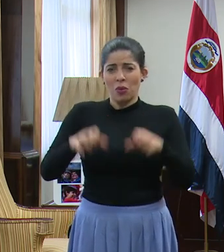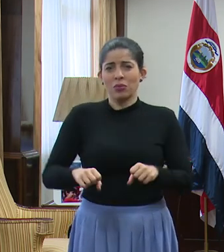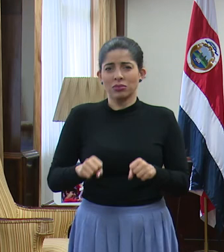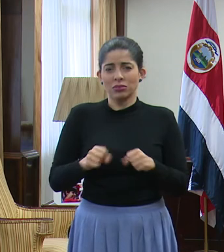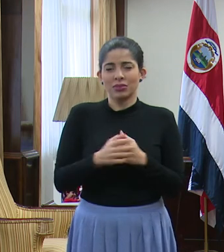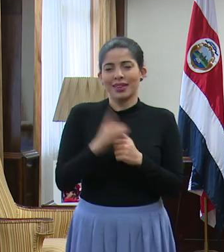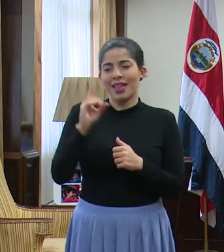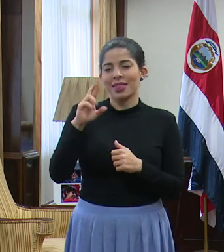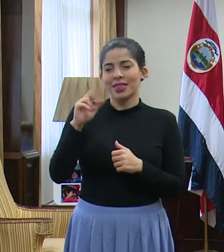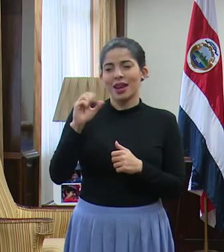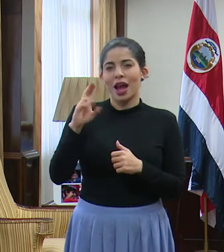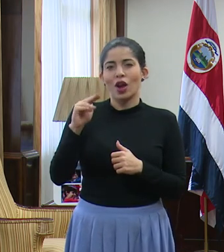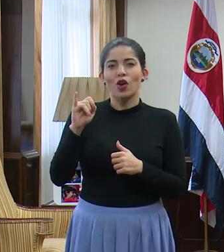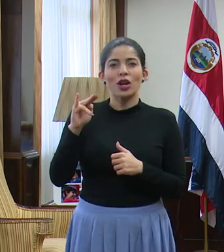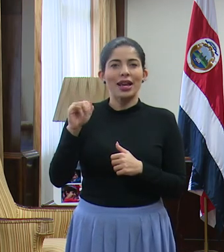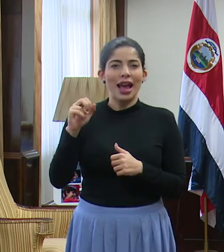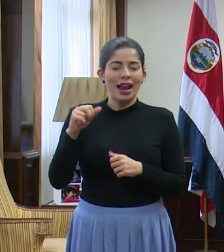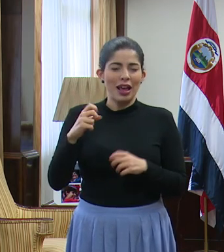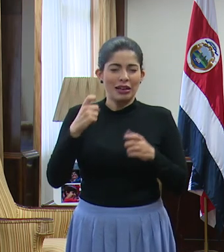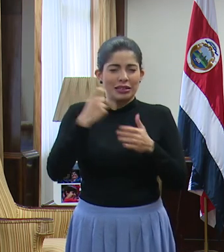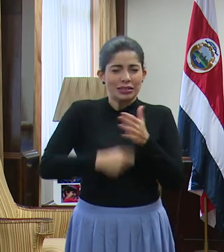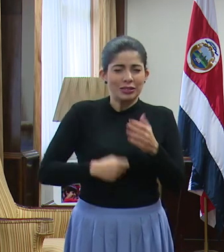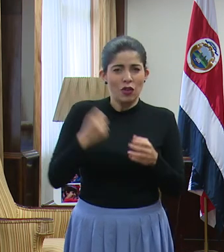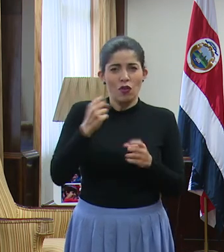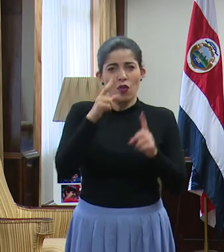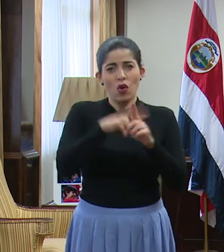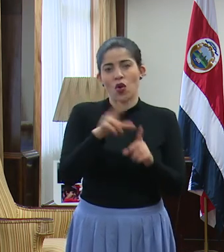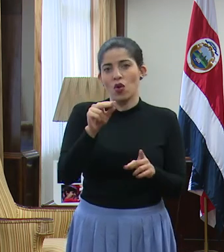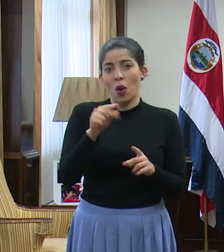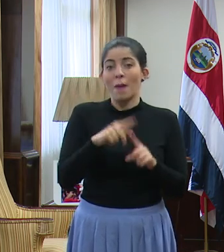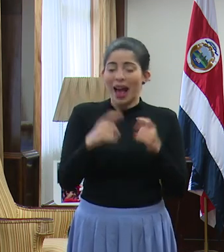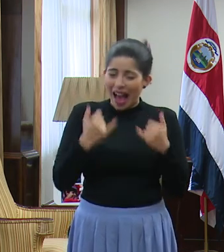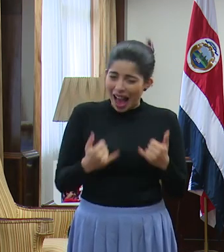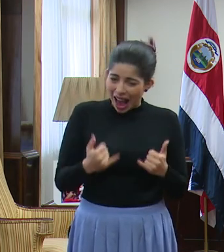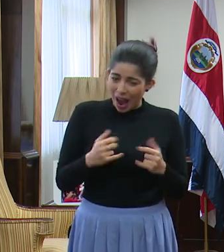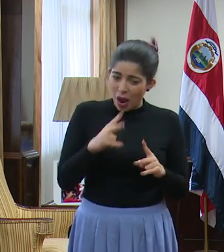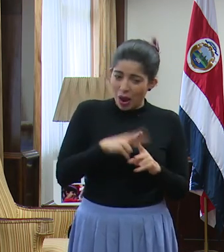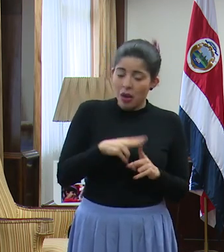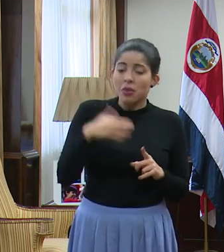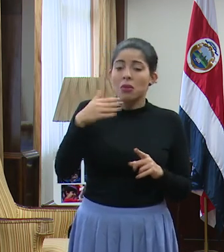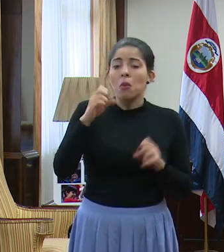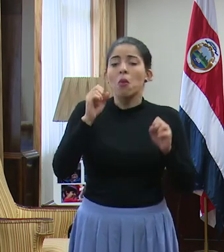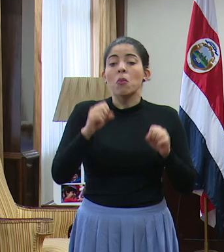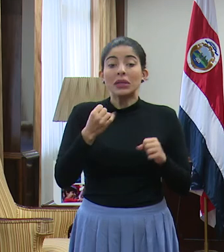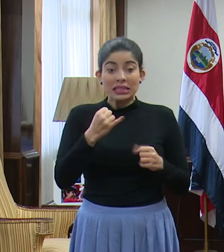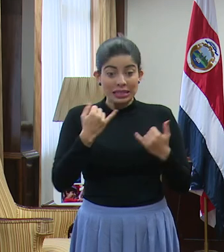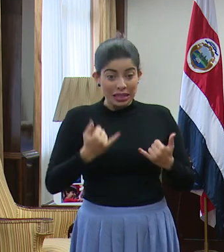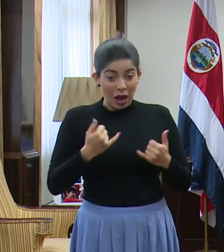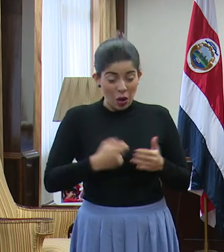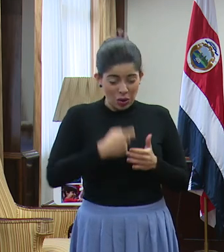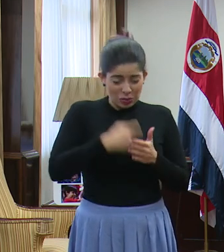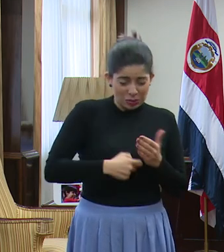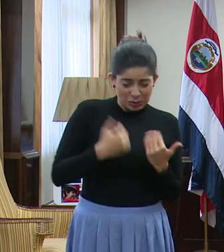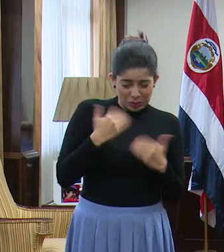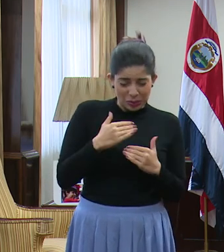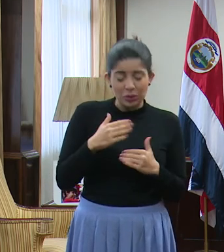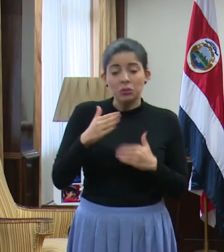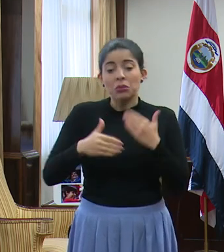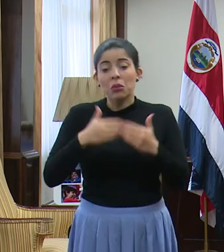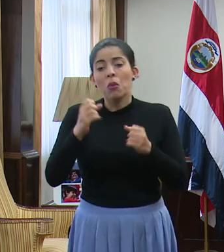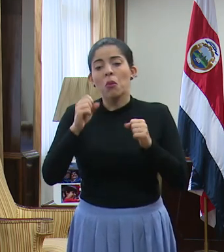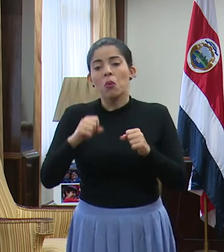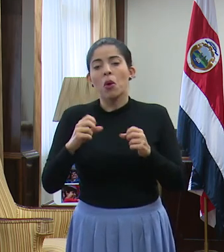sí, ahora sí, más adelante vamos a ir aflojando de acuerdo a la evolución de la curva,